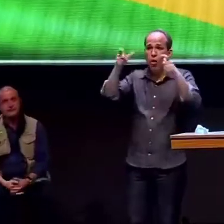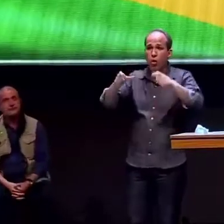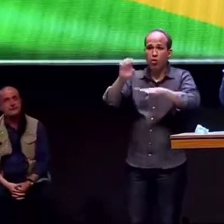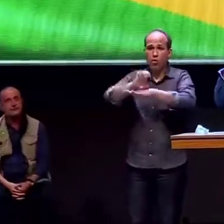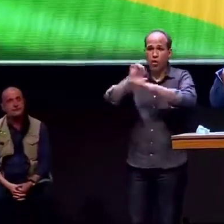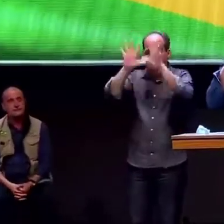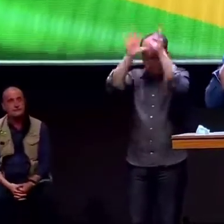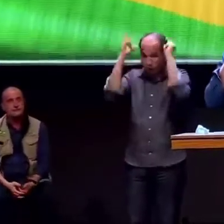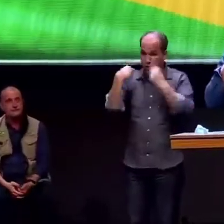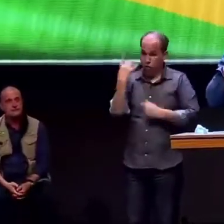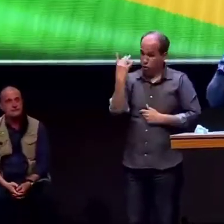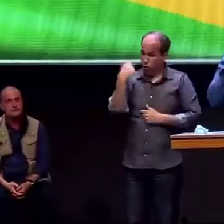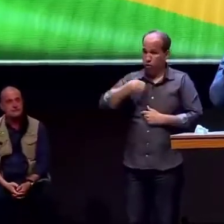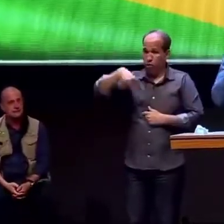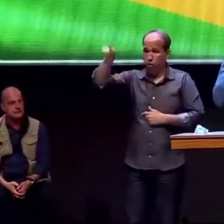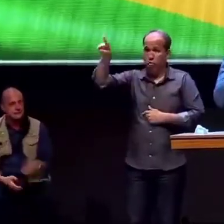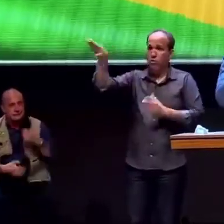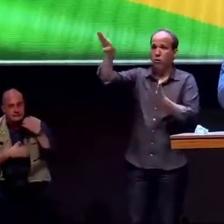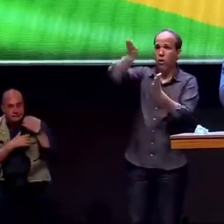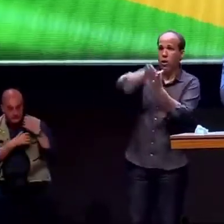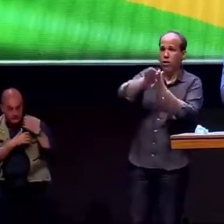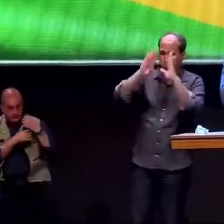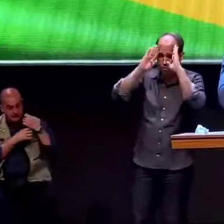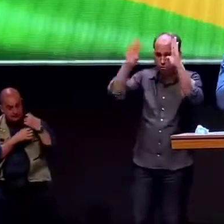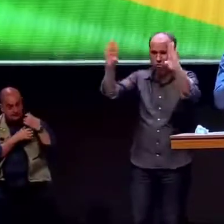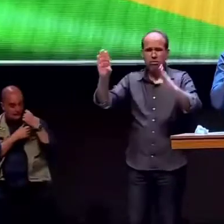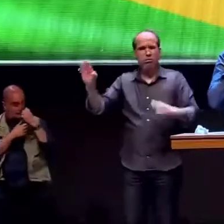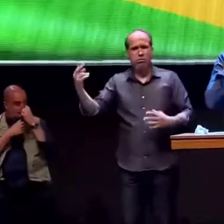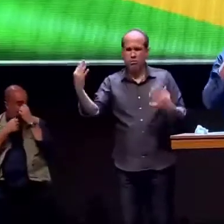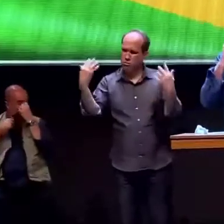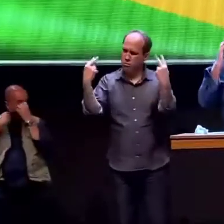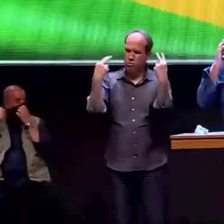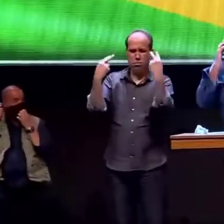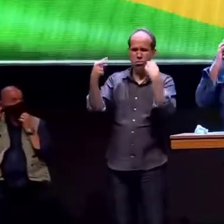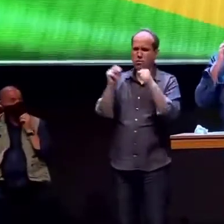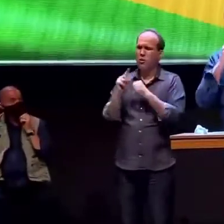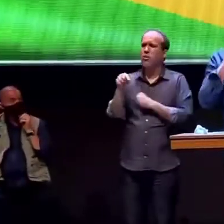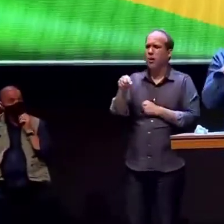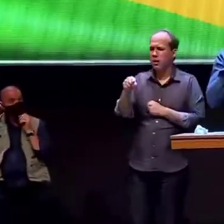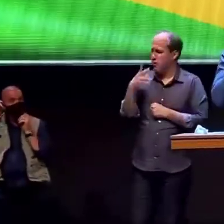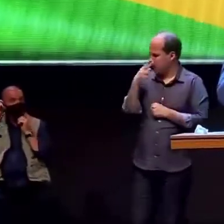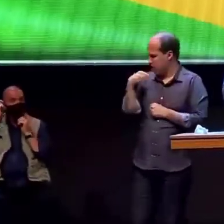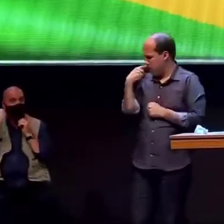algumas dezenas esperando no aeroporto o que esse maluco está fazendo aqui tudo bem